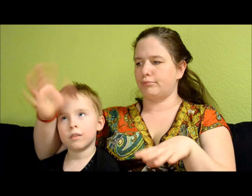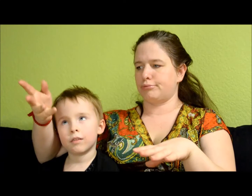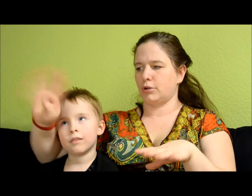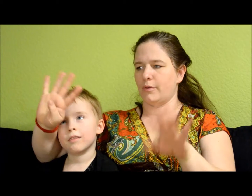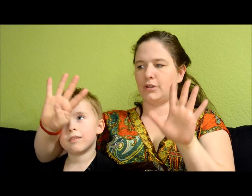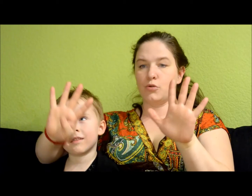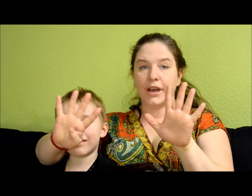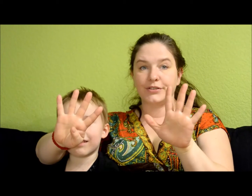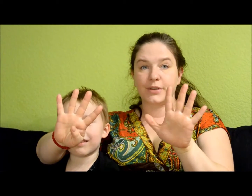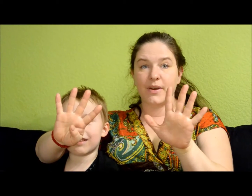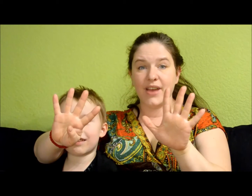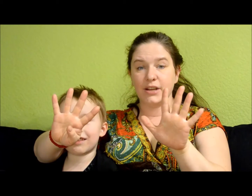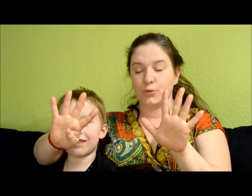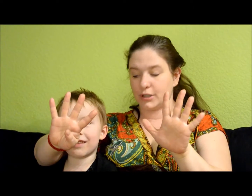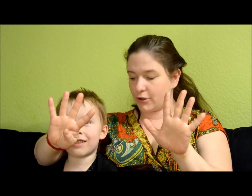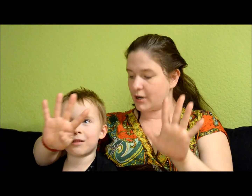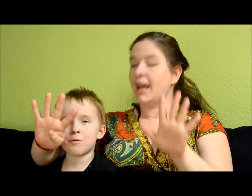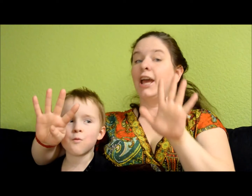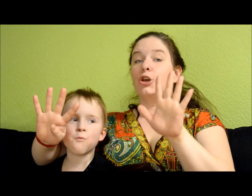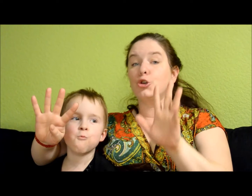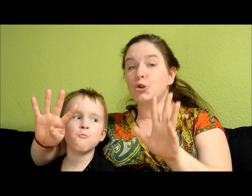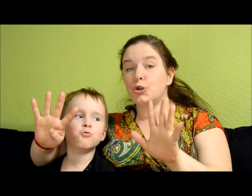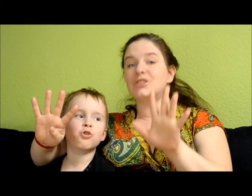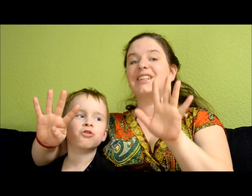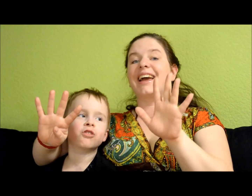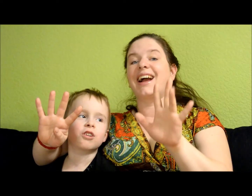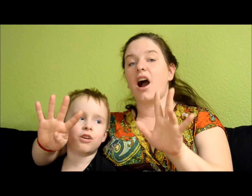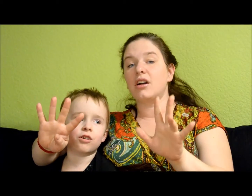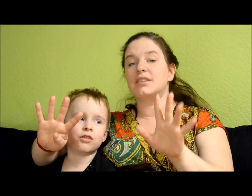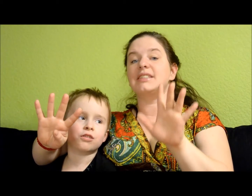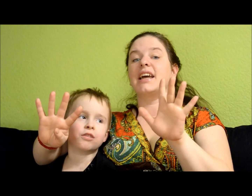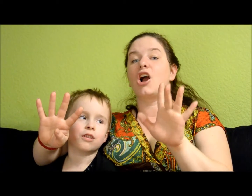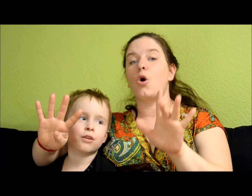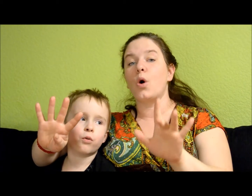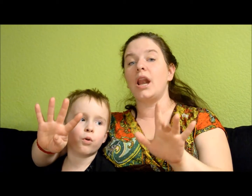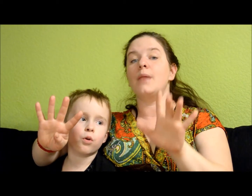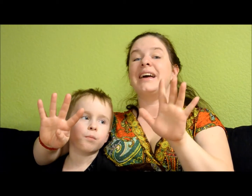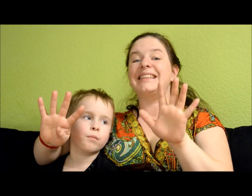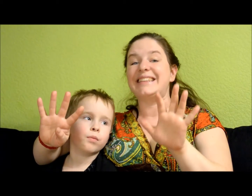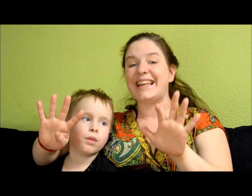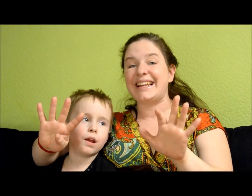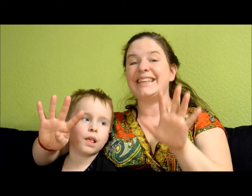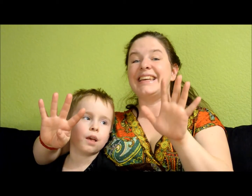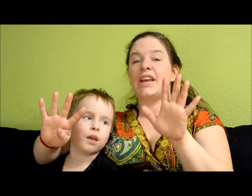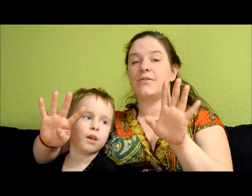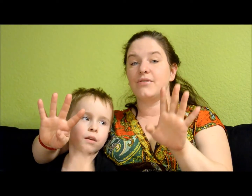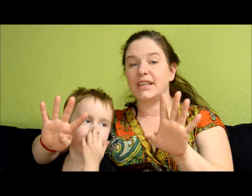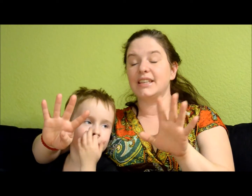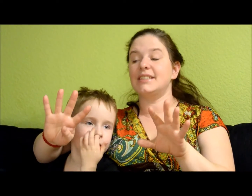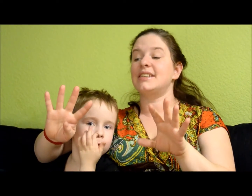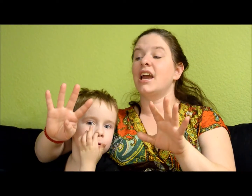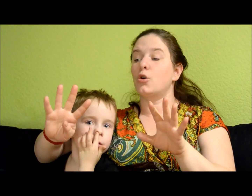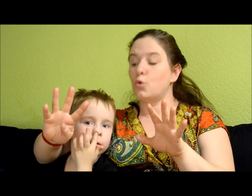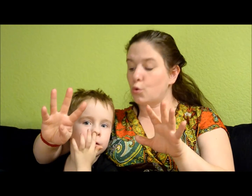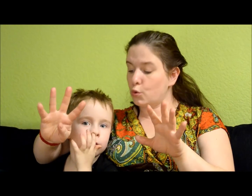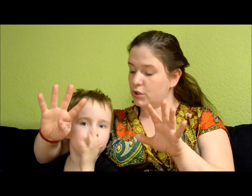Koodan ühe sõrme veel juurde! Üks! Kaks! Kolm! Neli! Viis! Kuus!